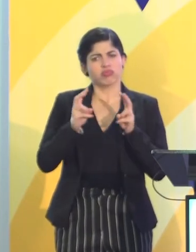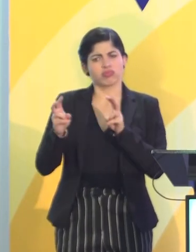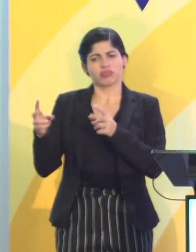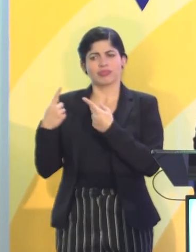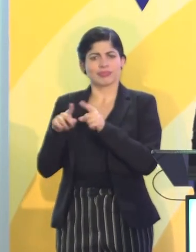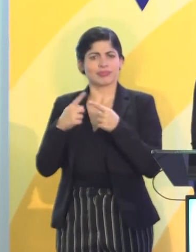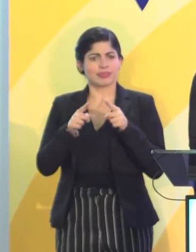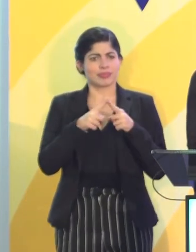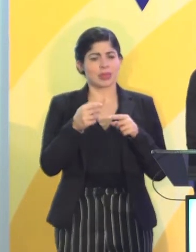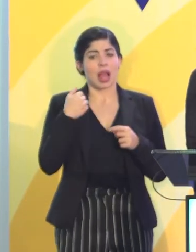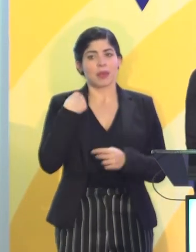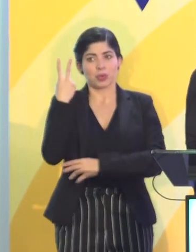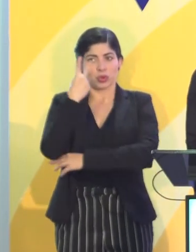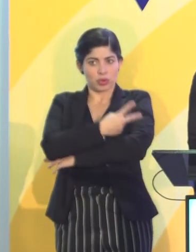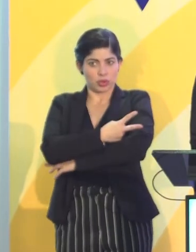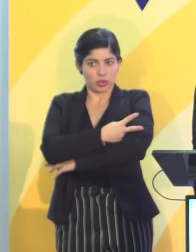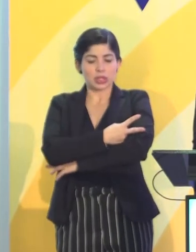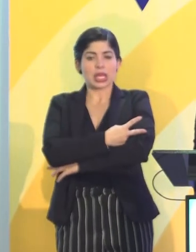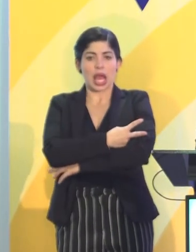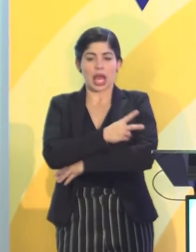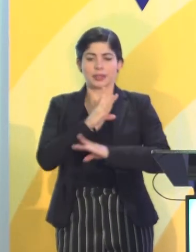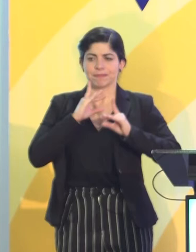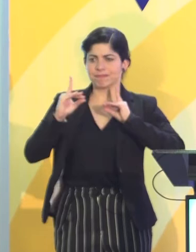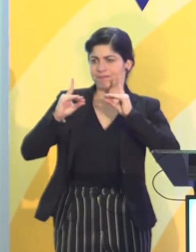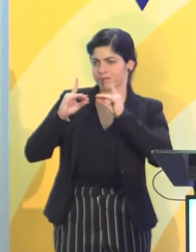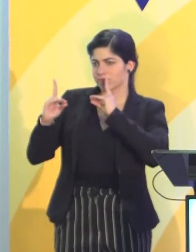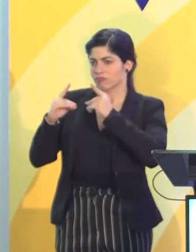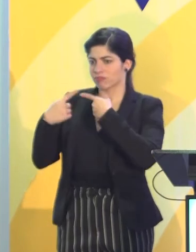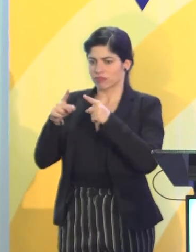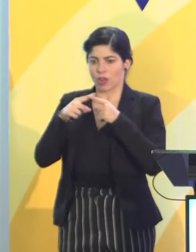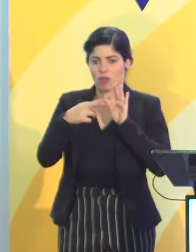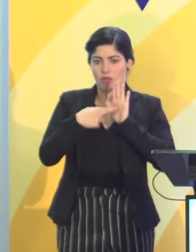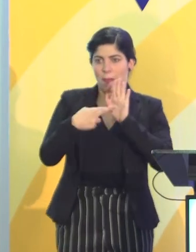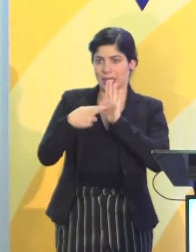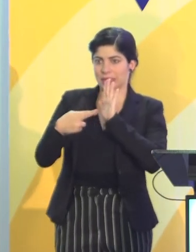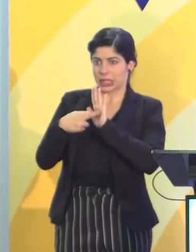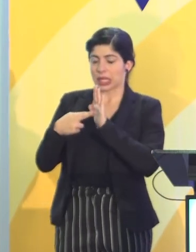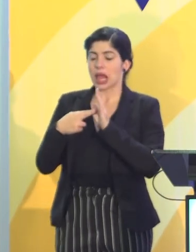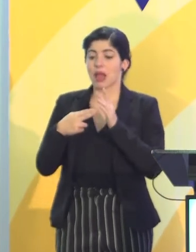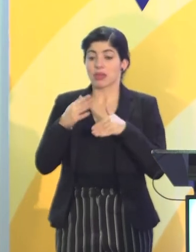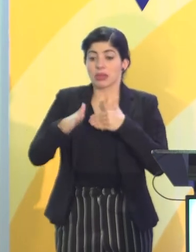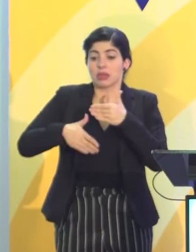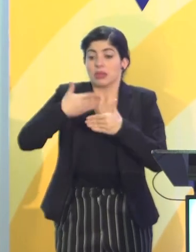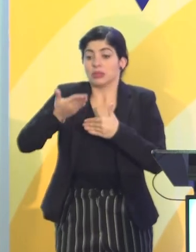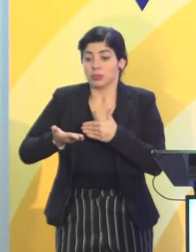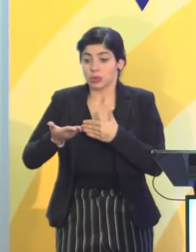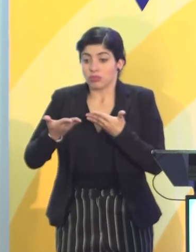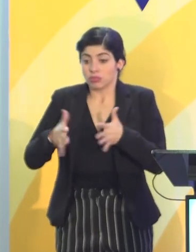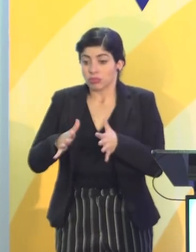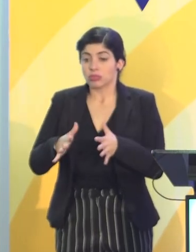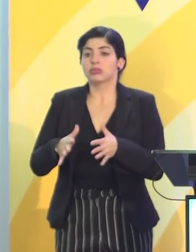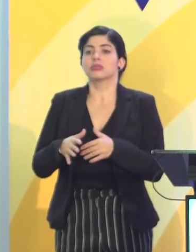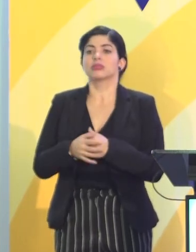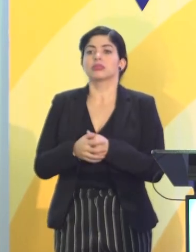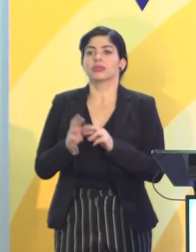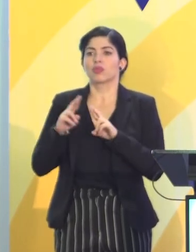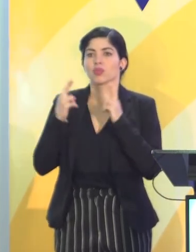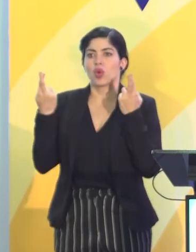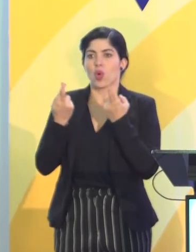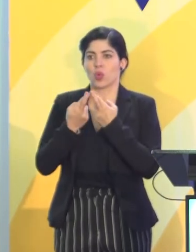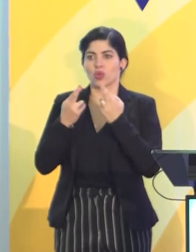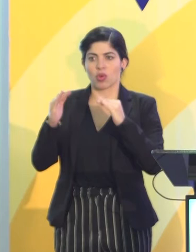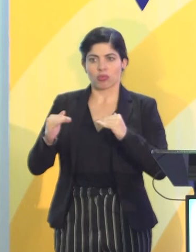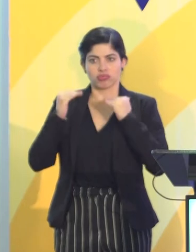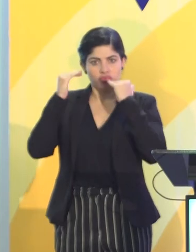Vamos a tener dos días en un diálogo entre representantes de la sociedad civil y luego vamos a tener una reunión de